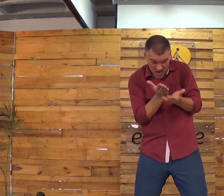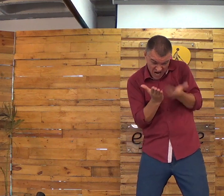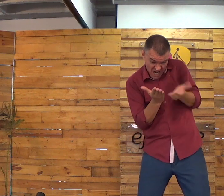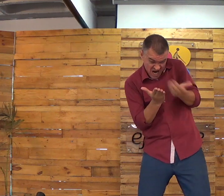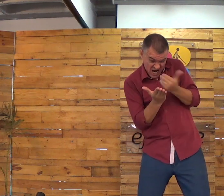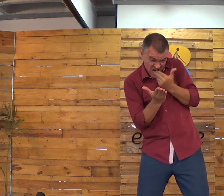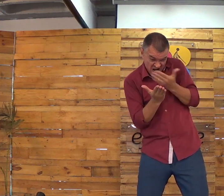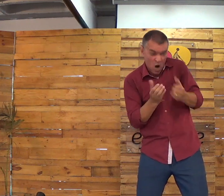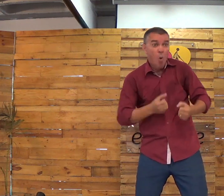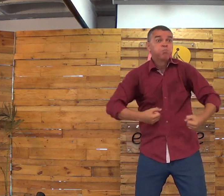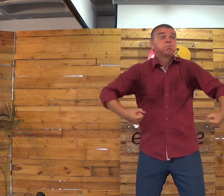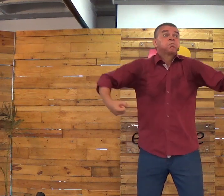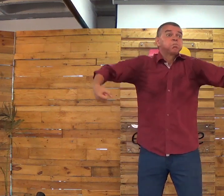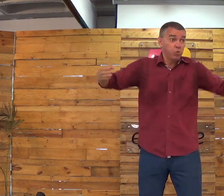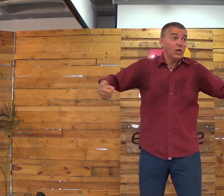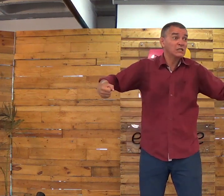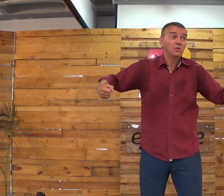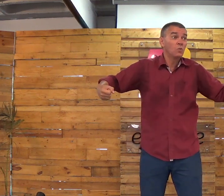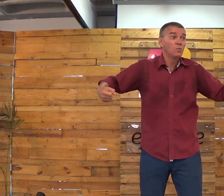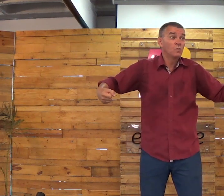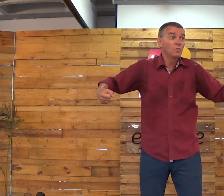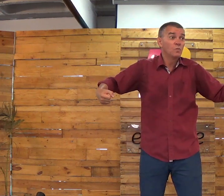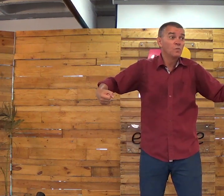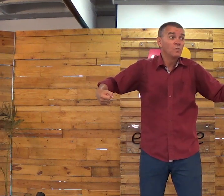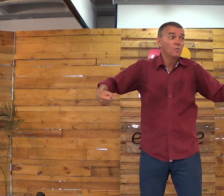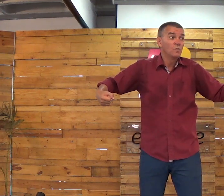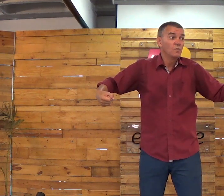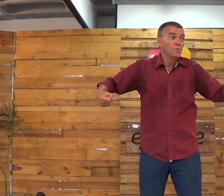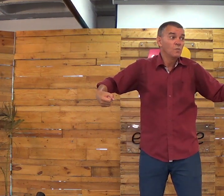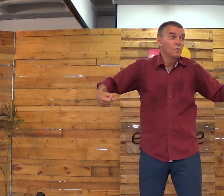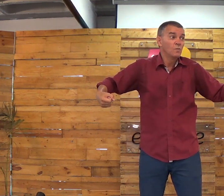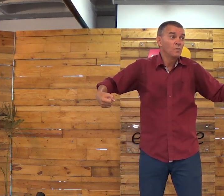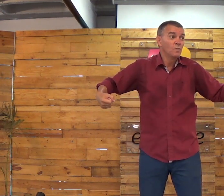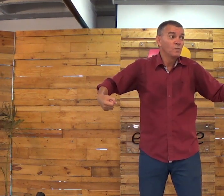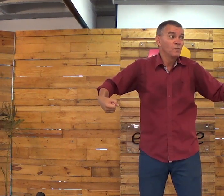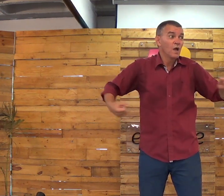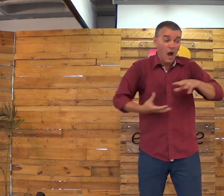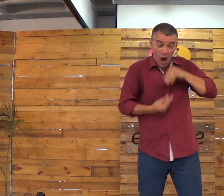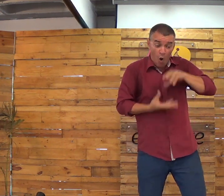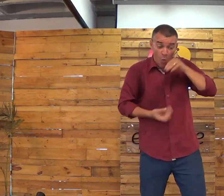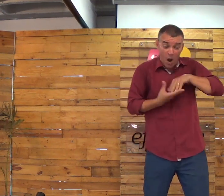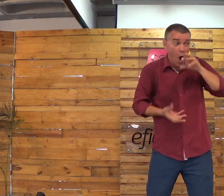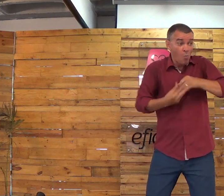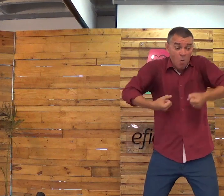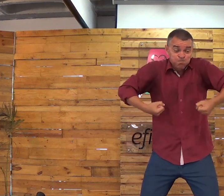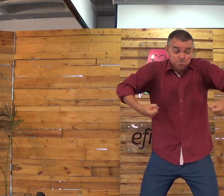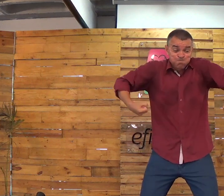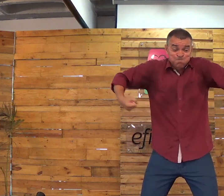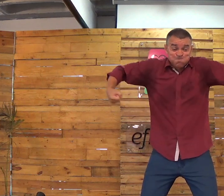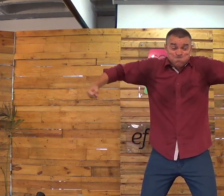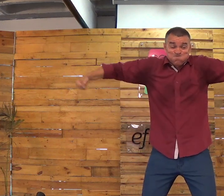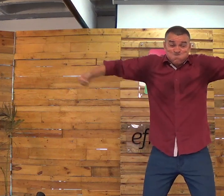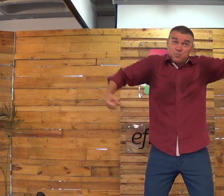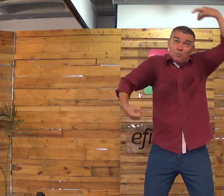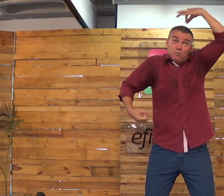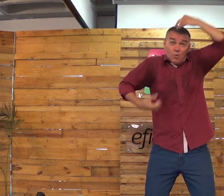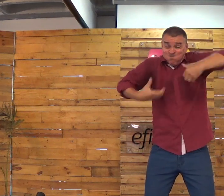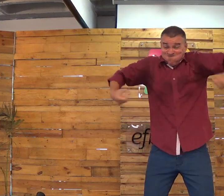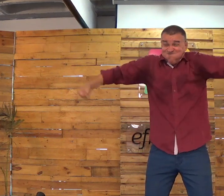desalimentar. Dar a palavra de Deus. E crescer. O seu espírito vai crescer. A honra tem que acordar com o bem,